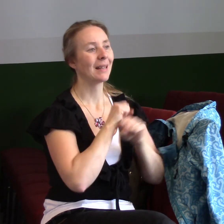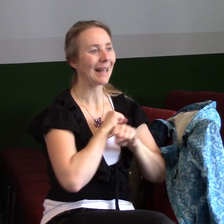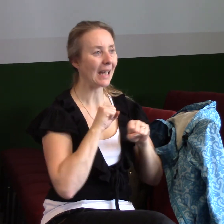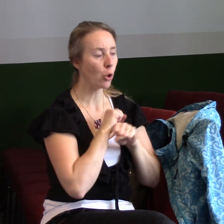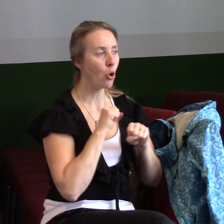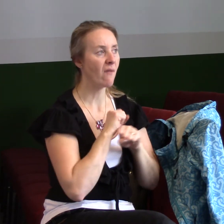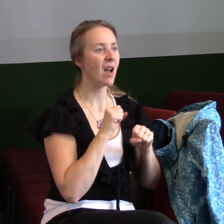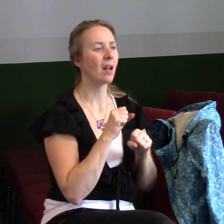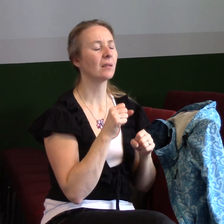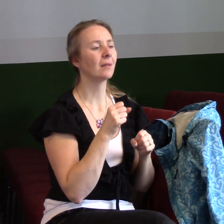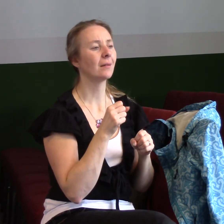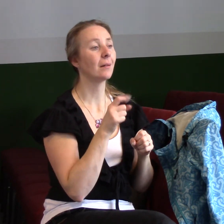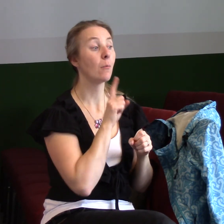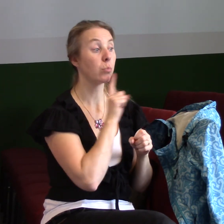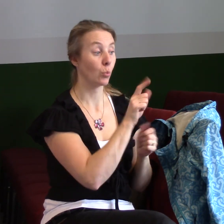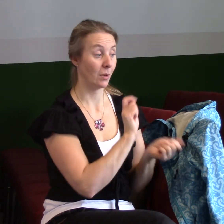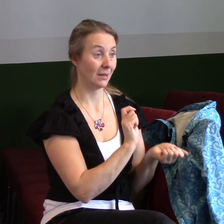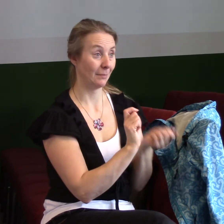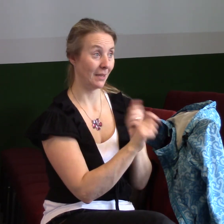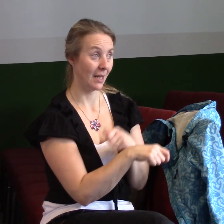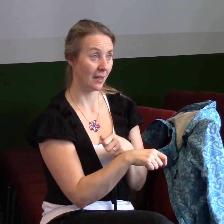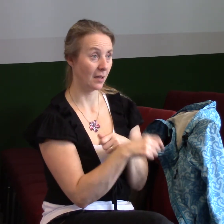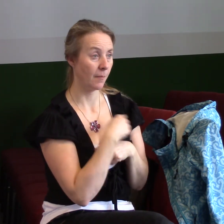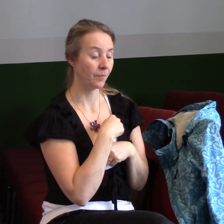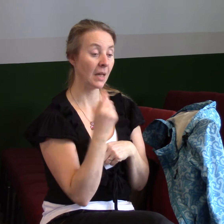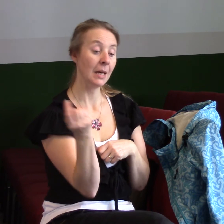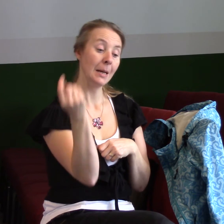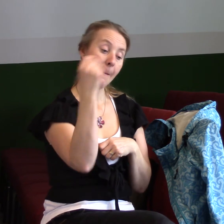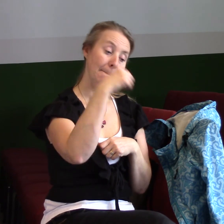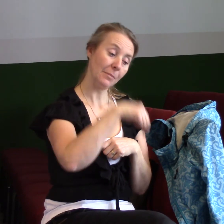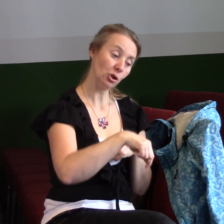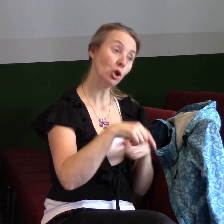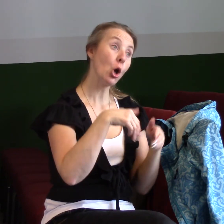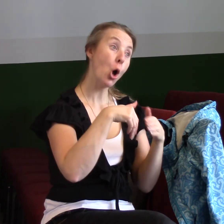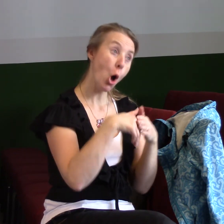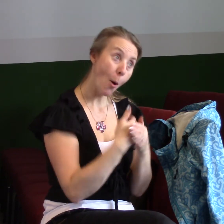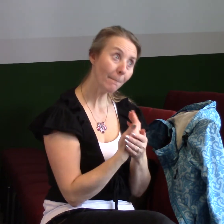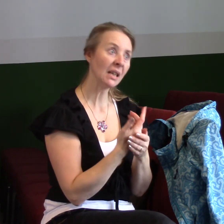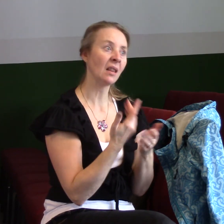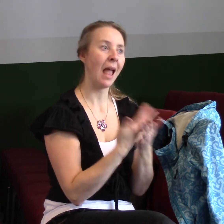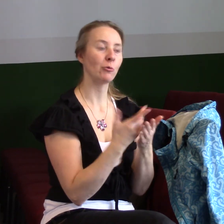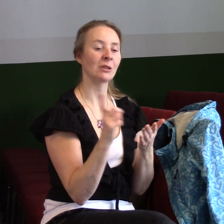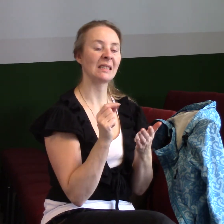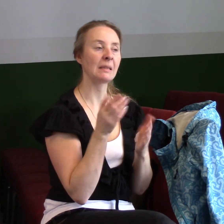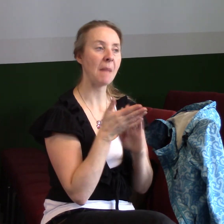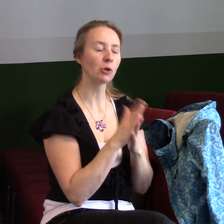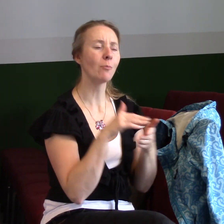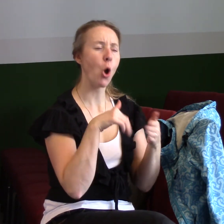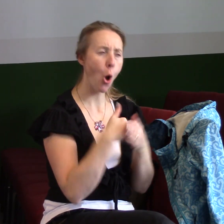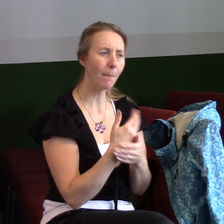a pak Bůh nás mění a pak přijde ta situace znovu a my znovu, ale pak to přijde po třetí a my už tam